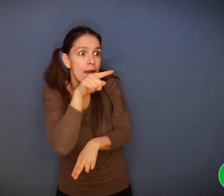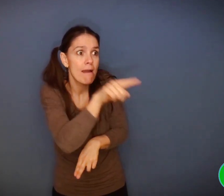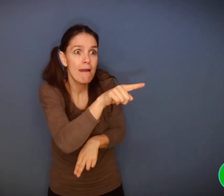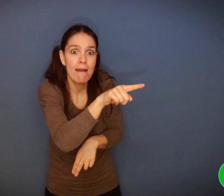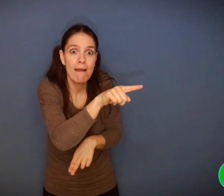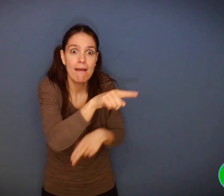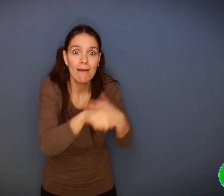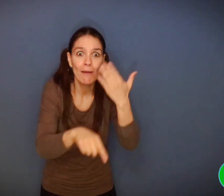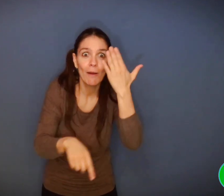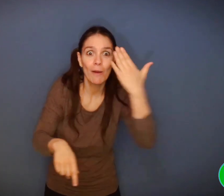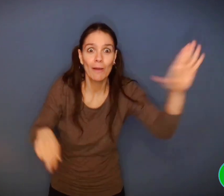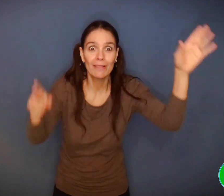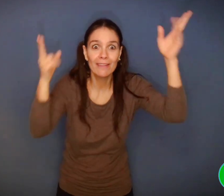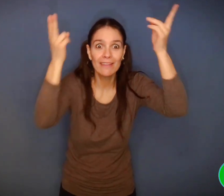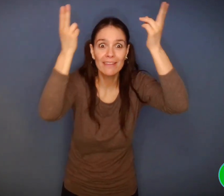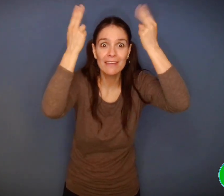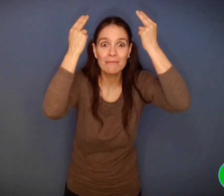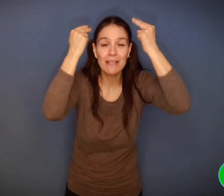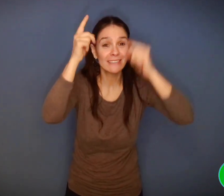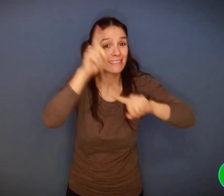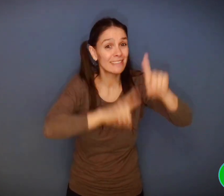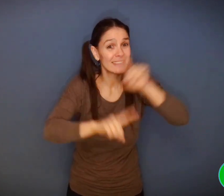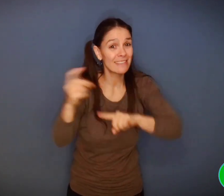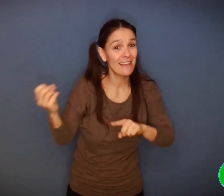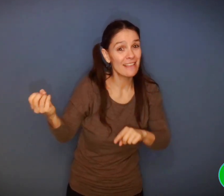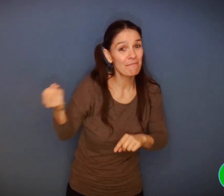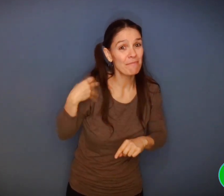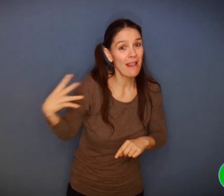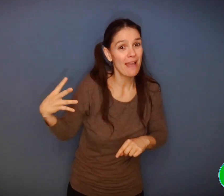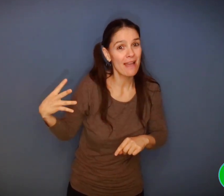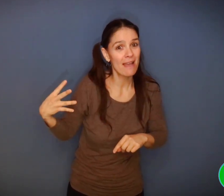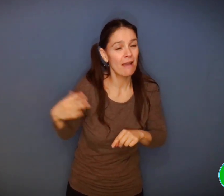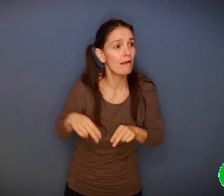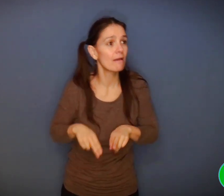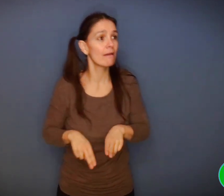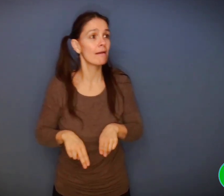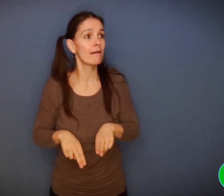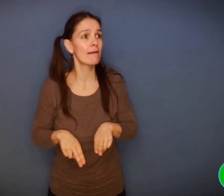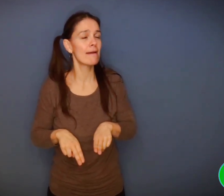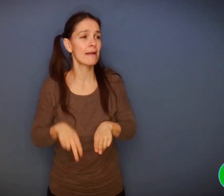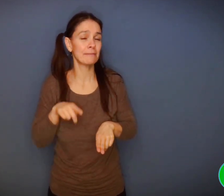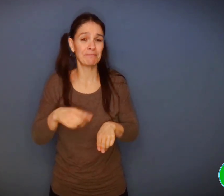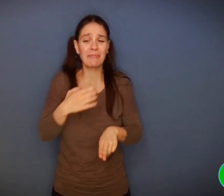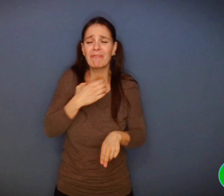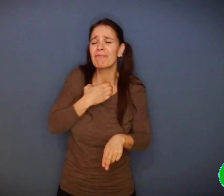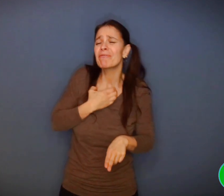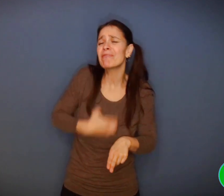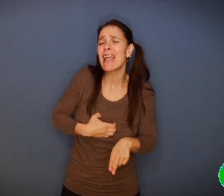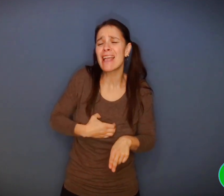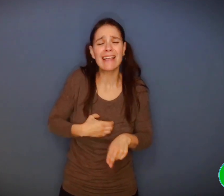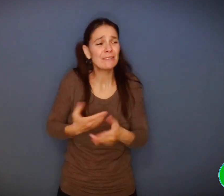Il rencontre Annabelle et lui explique son problème.